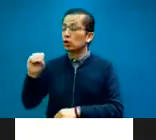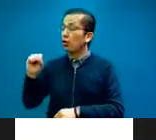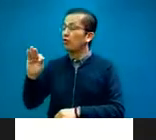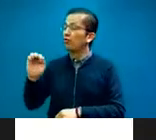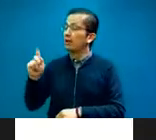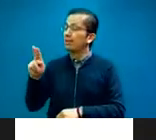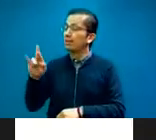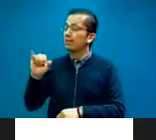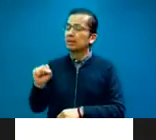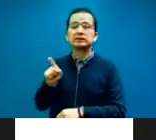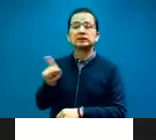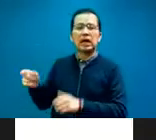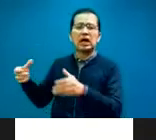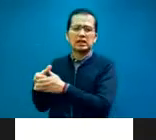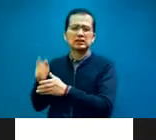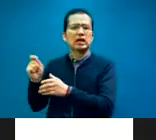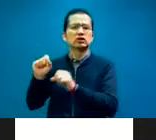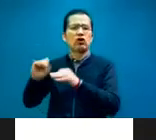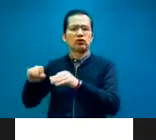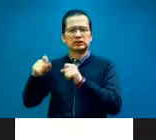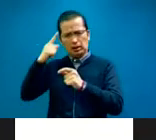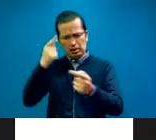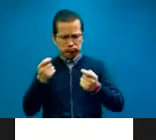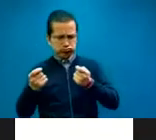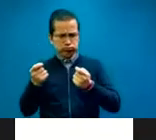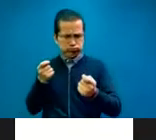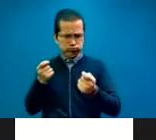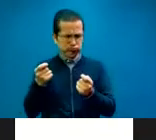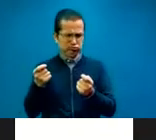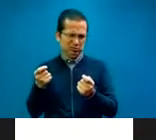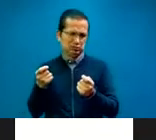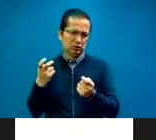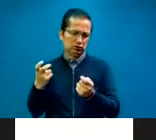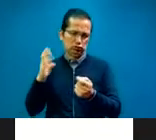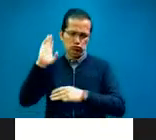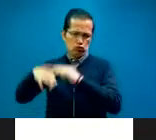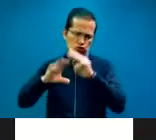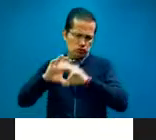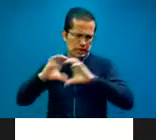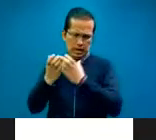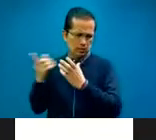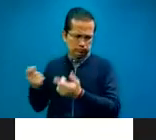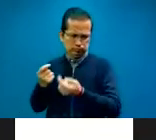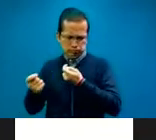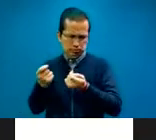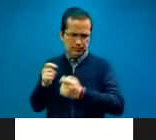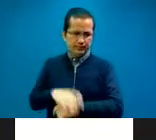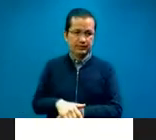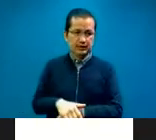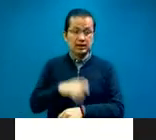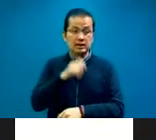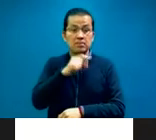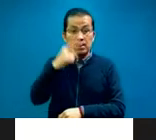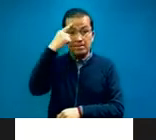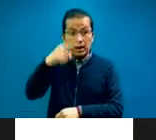agencia reguladora de nivel mundial, y en el ánimo también de tener una simplificación administrativa,